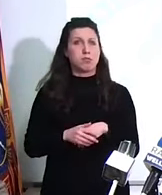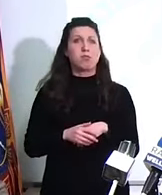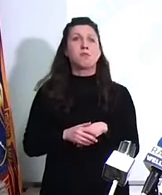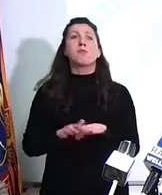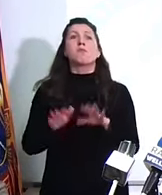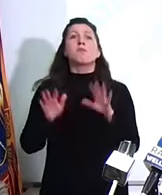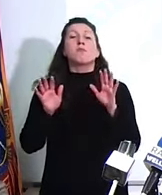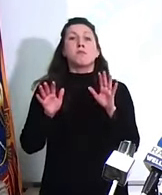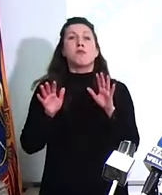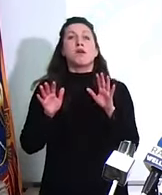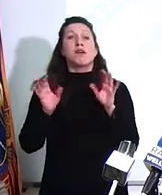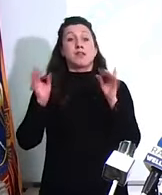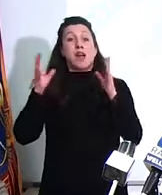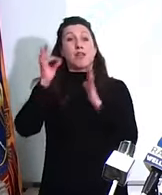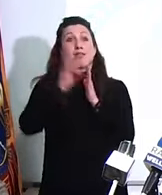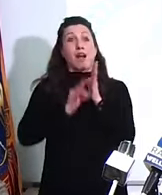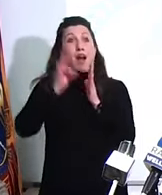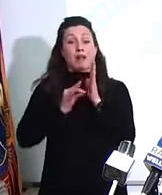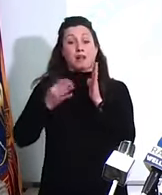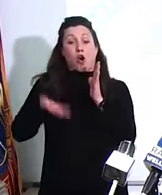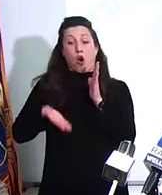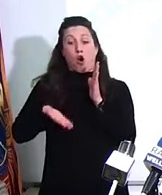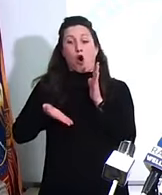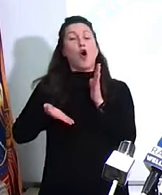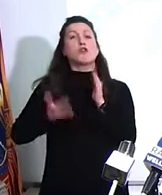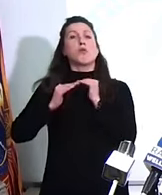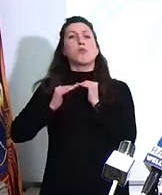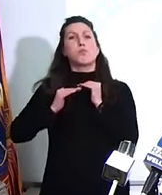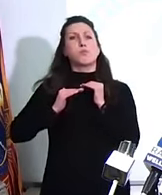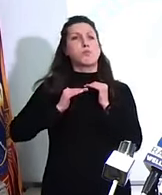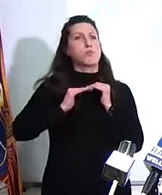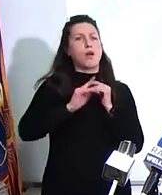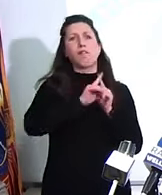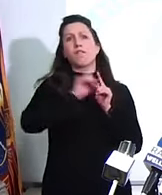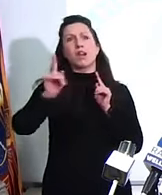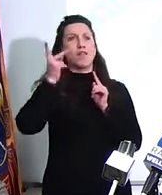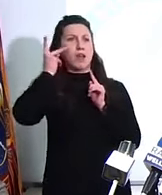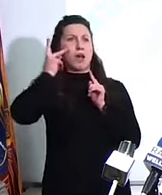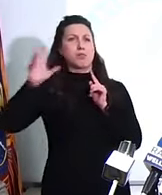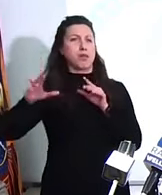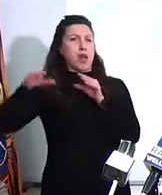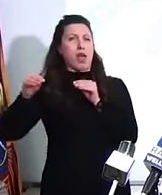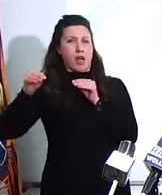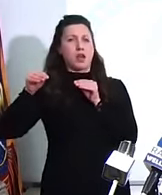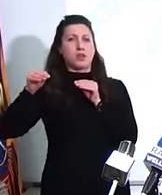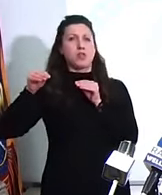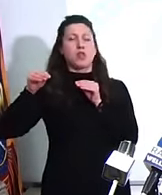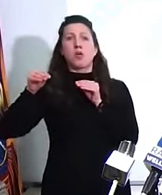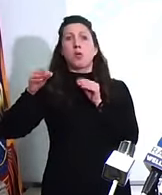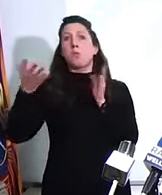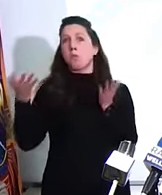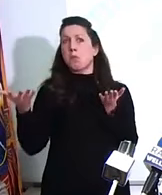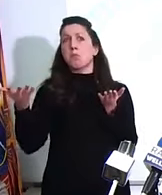da qui al primo di febbraio, noi abbiamo già attivato la macchina. È una macchina che ci mette 4-5 giorni, facciamo una